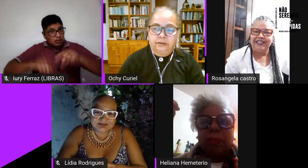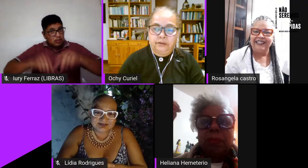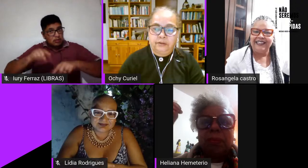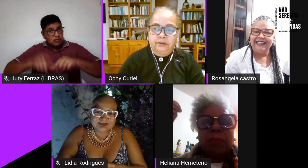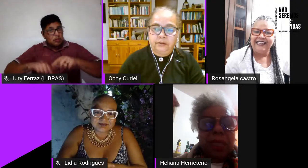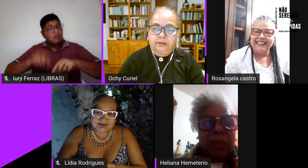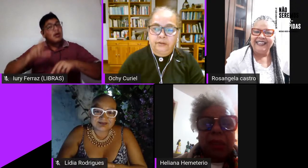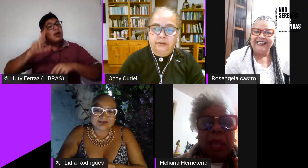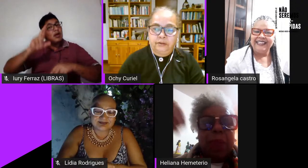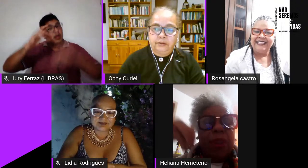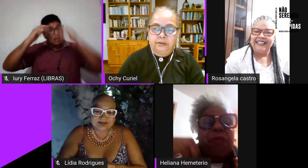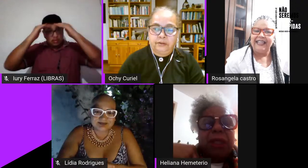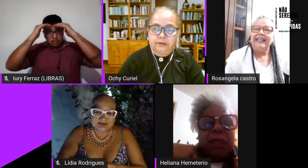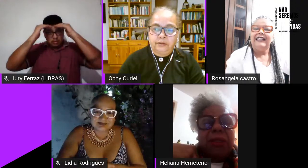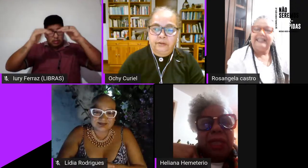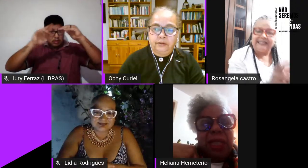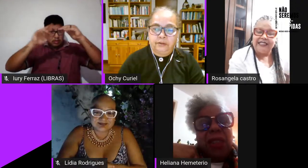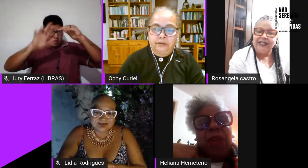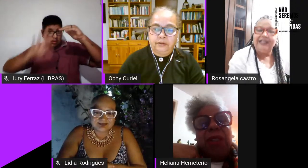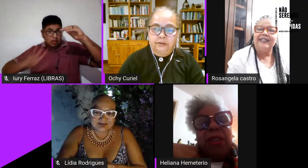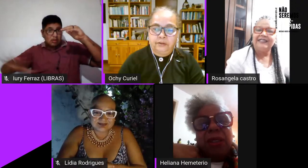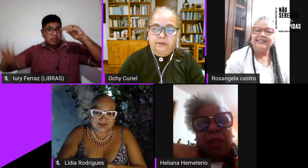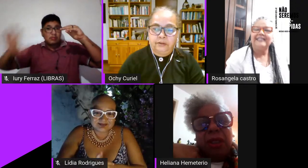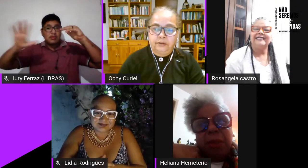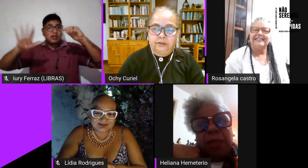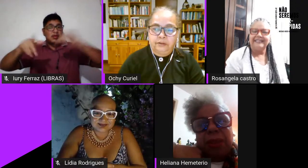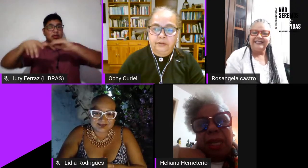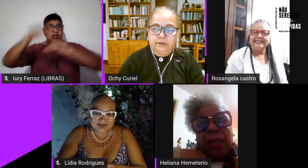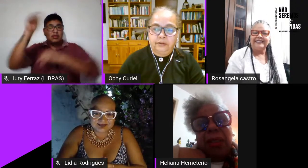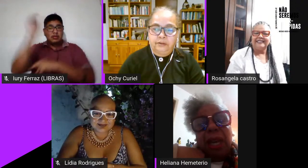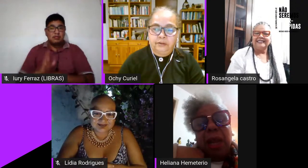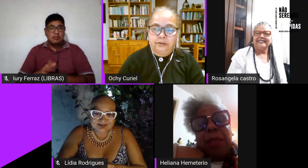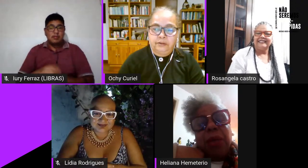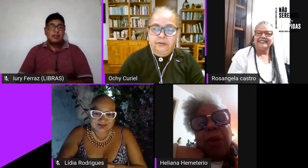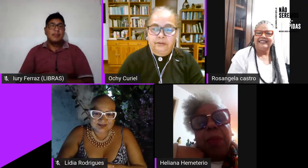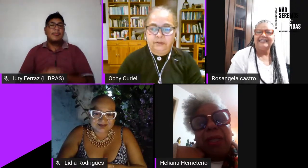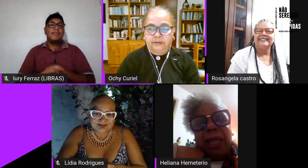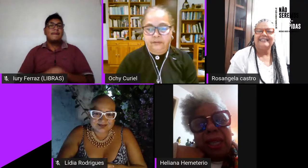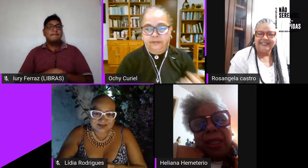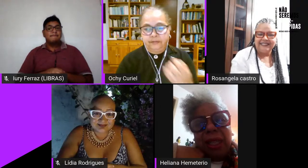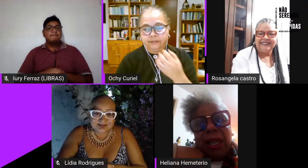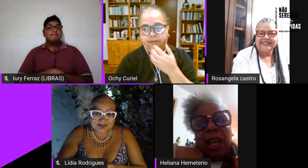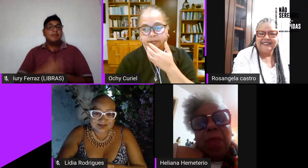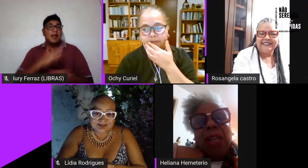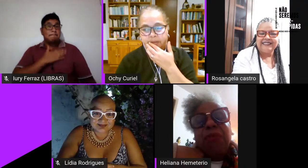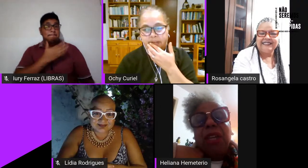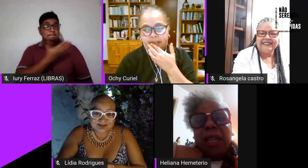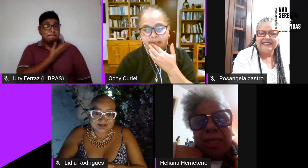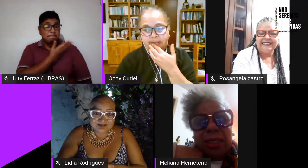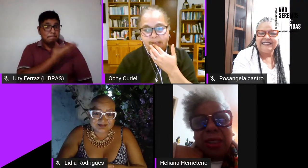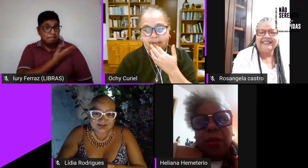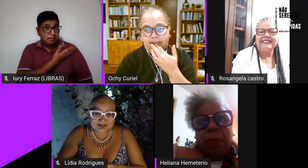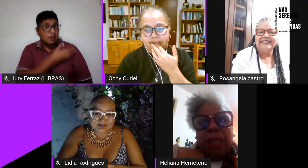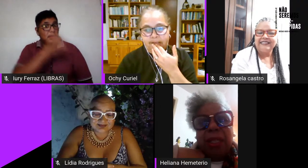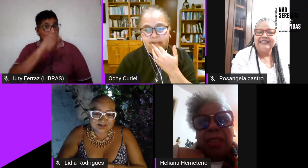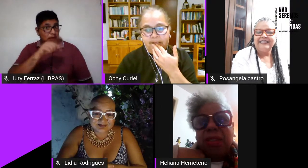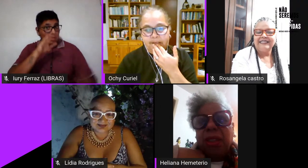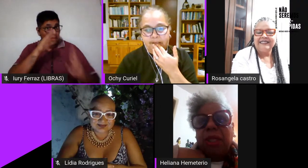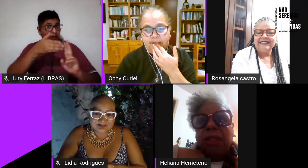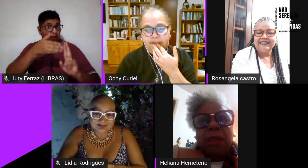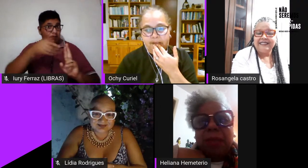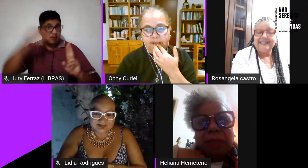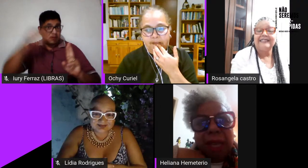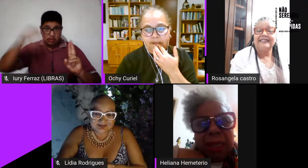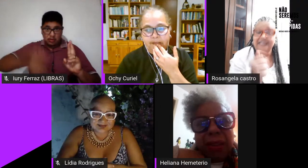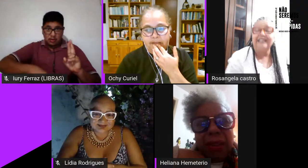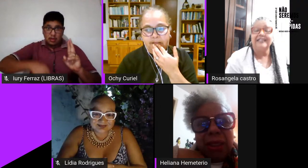país tá a porta falando ela tá falando de segurança alimentar a minha companheira é uma referência aqui no Paraná